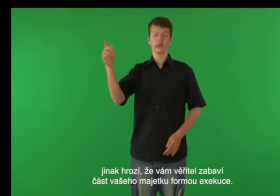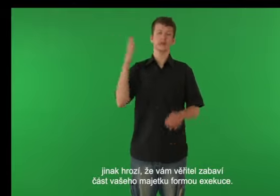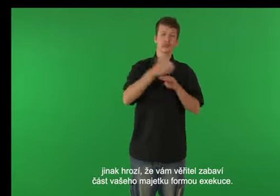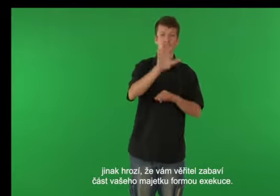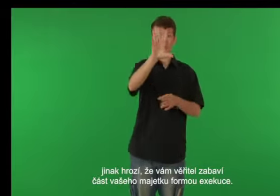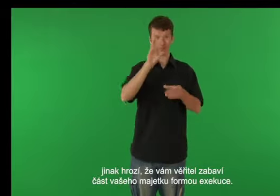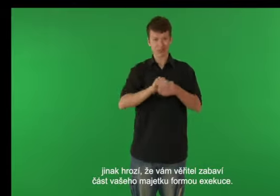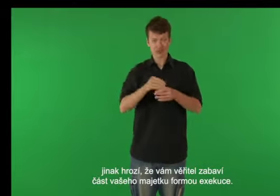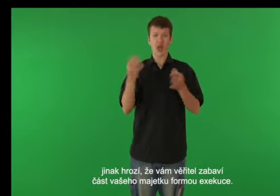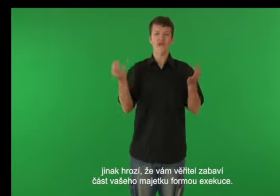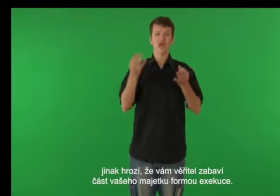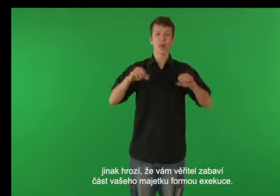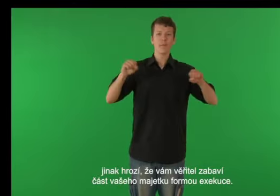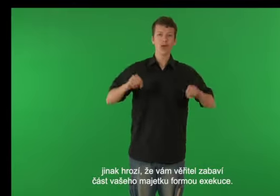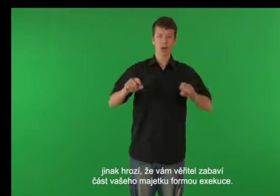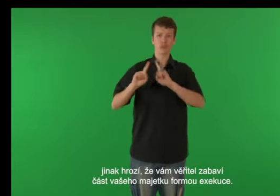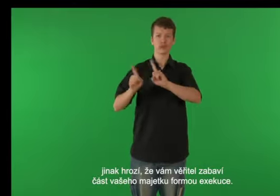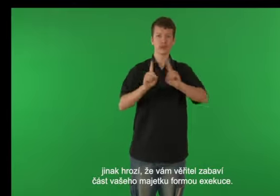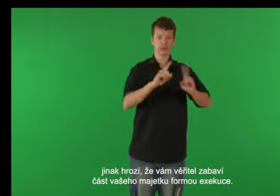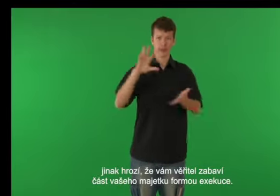část vašeho majetku formou exekuce.